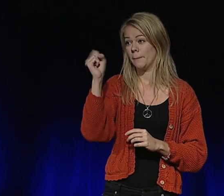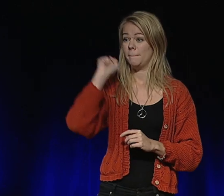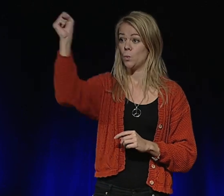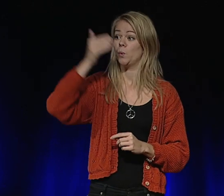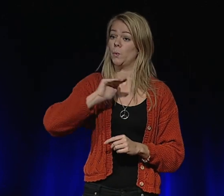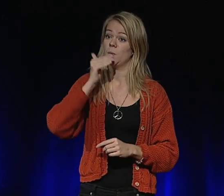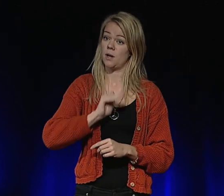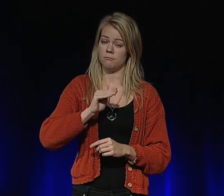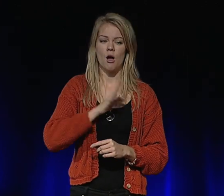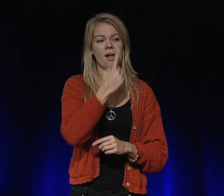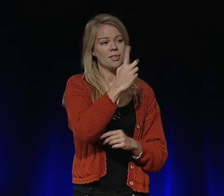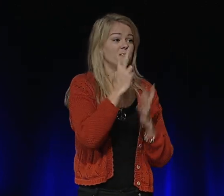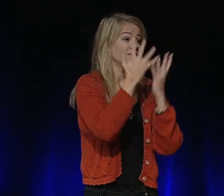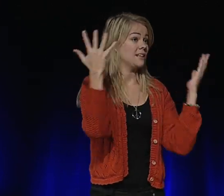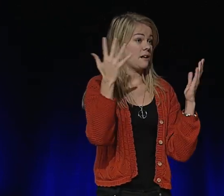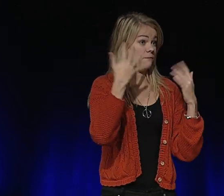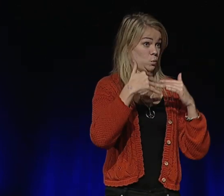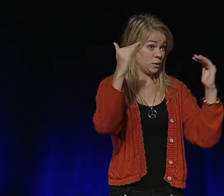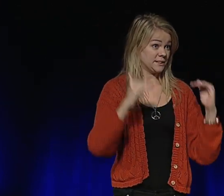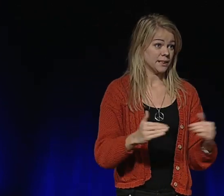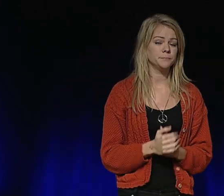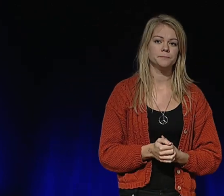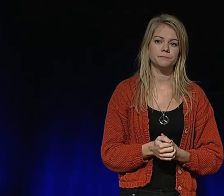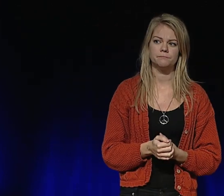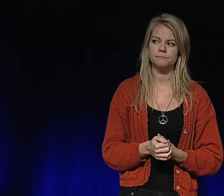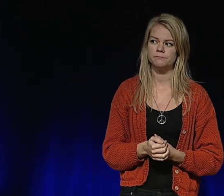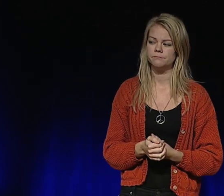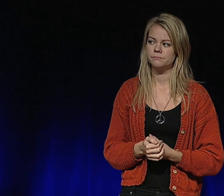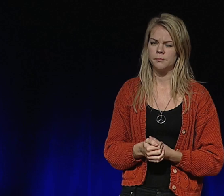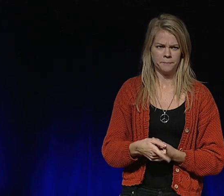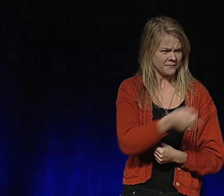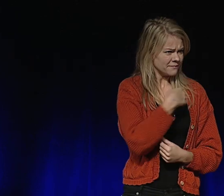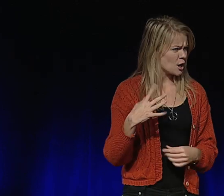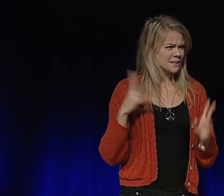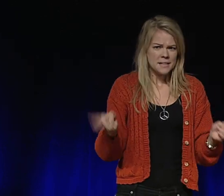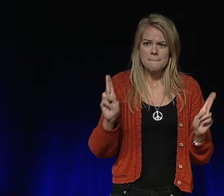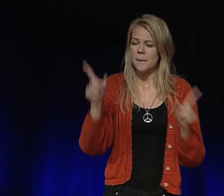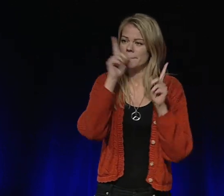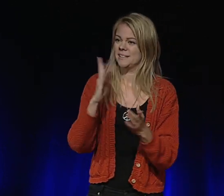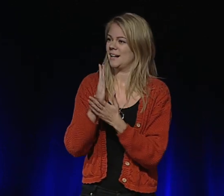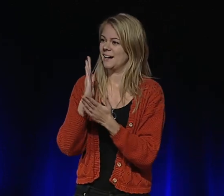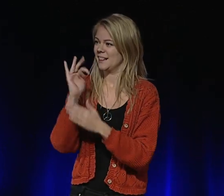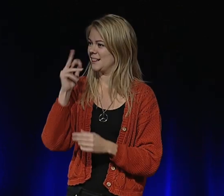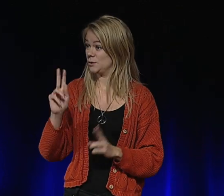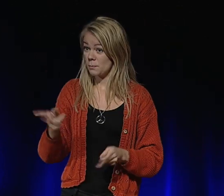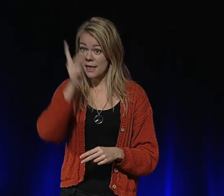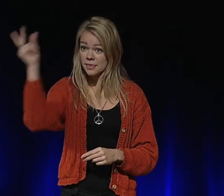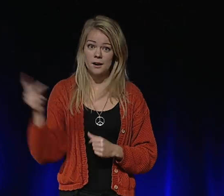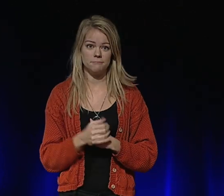miljoner unga med en eller flera funktionsnedsättningar i världen. Vi har samma mänskliga rättigheter